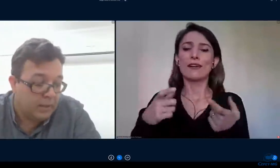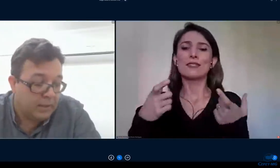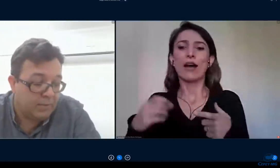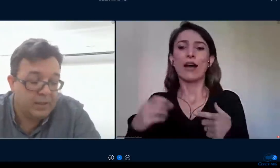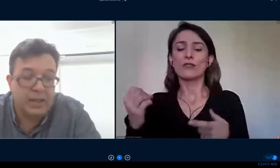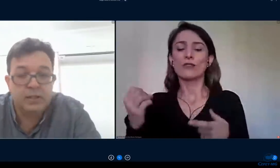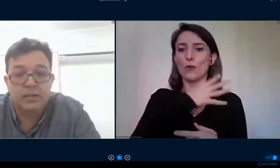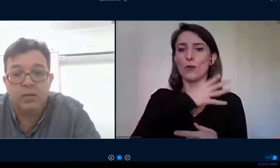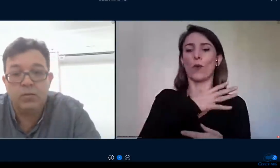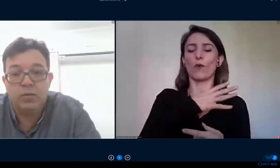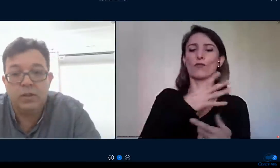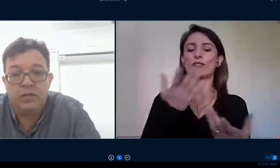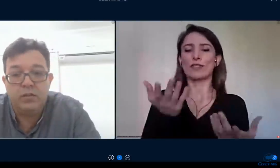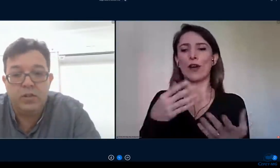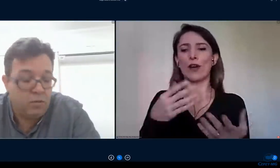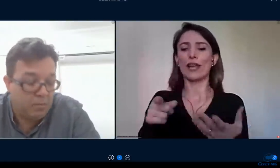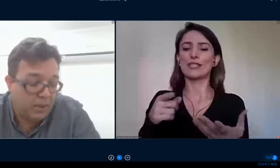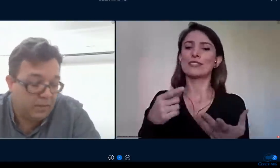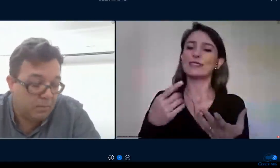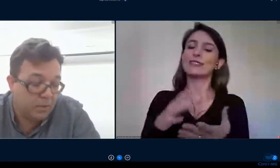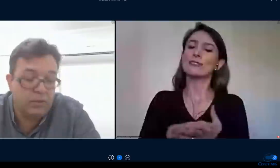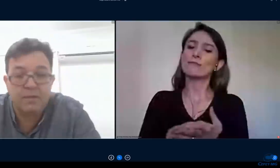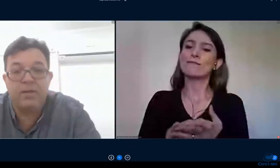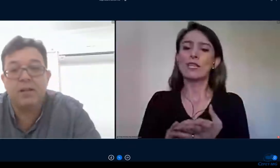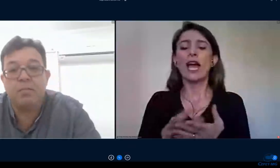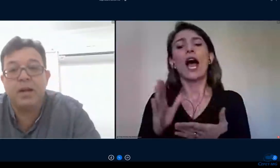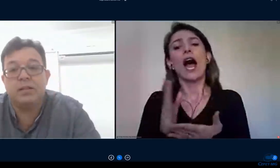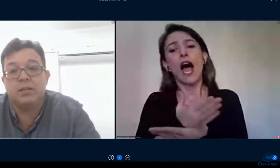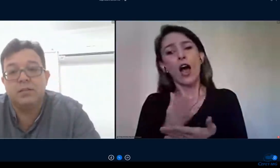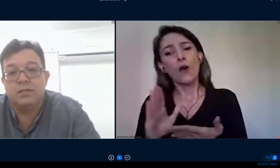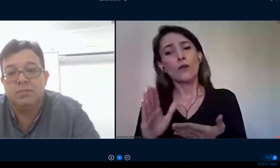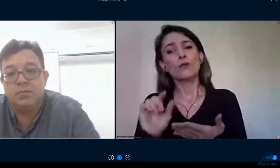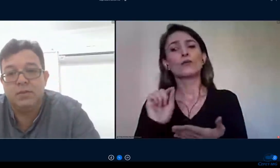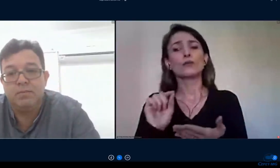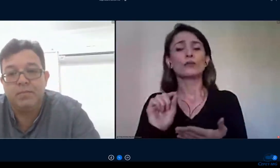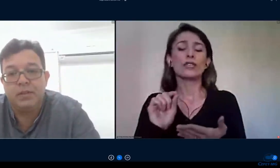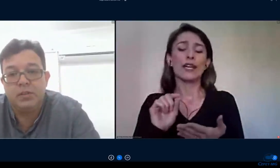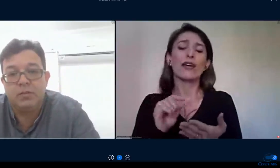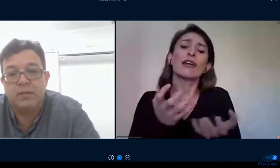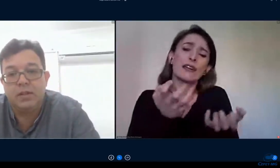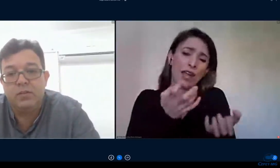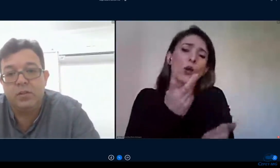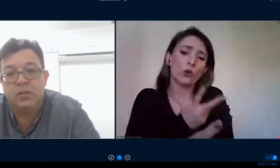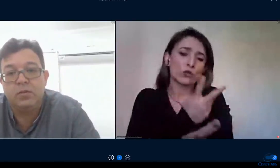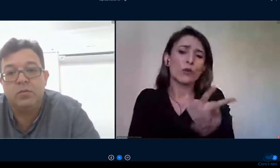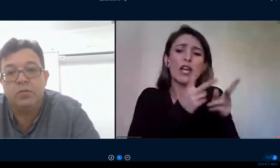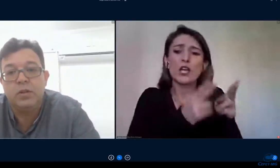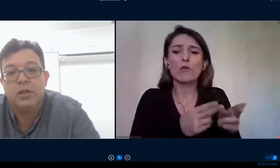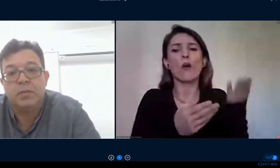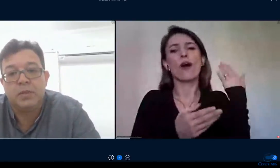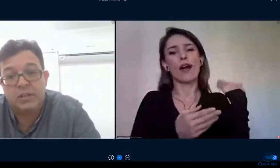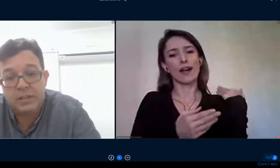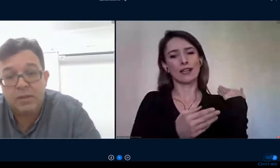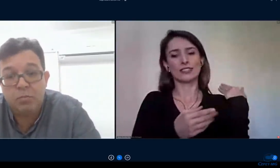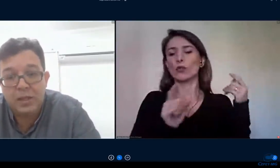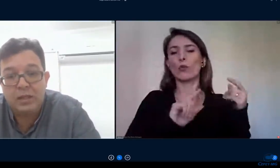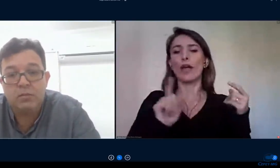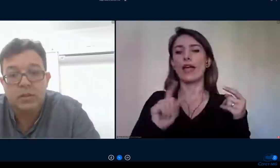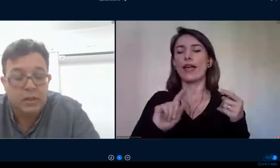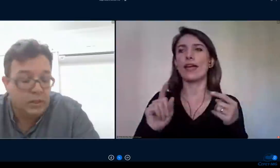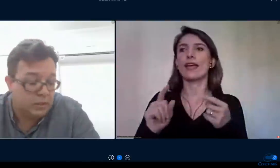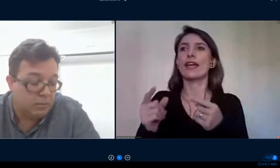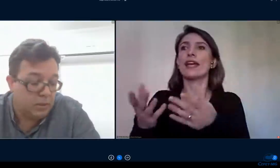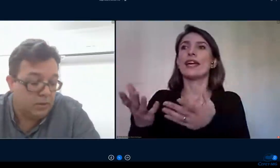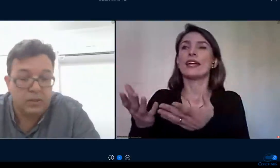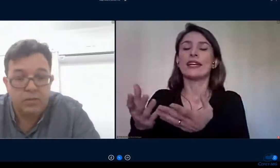na verdade alguns resistiam mais a abandonar velhas práticas né a gente não estava resistindo ao novo mas a gente estava